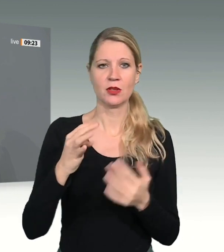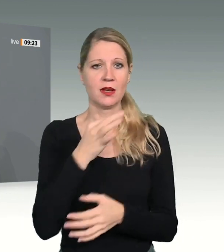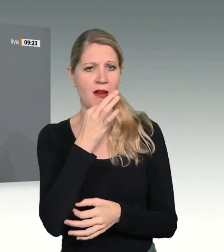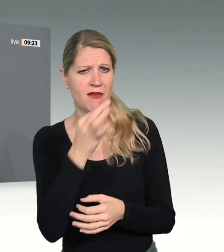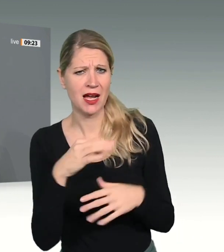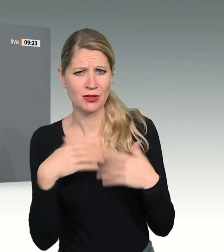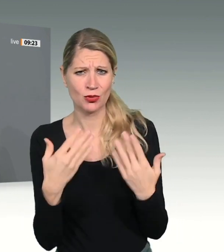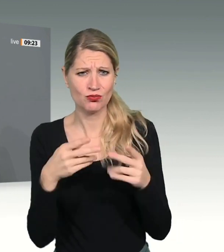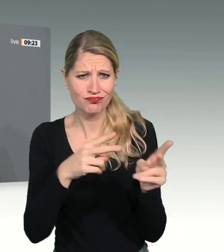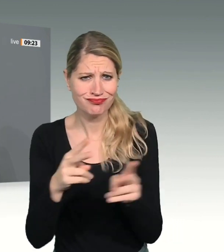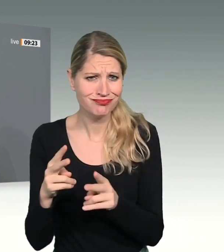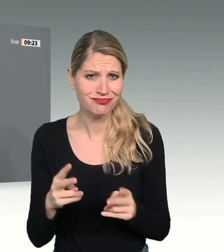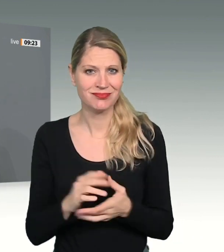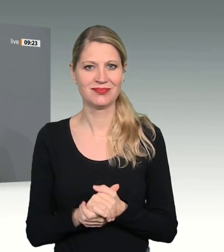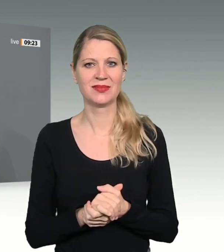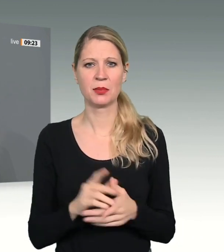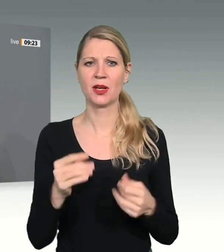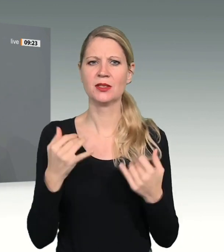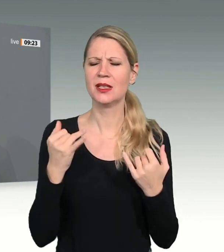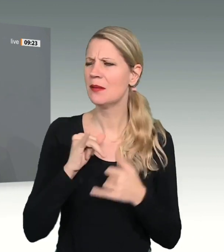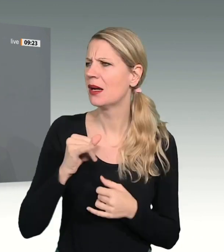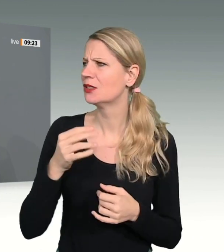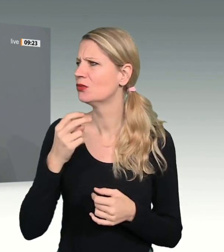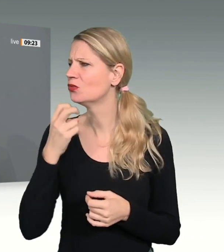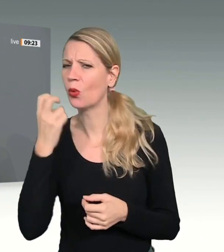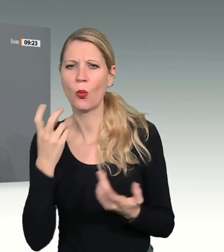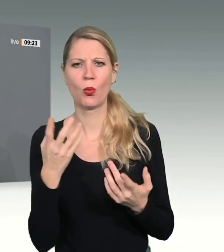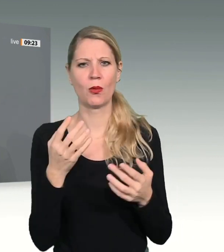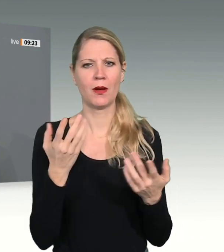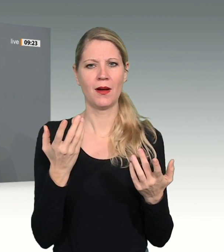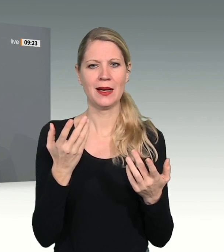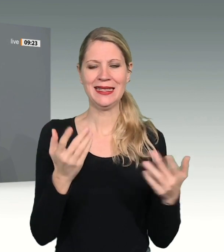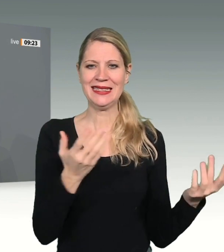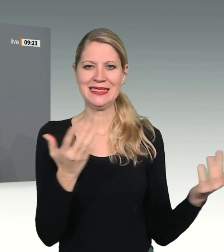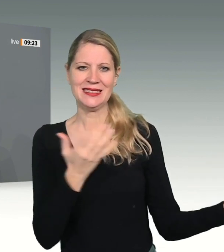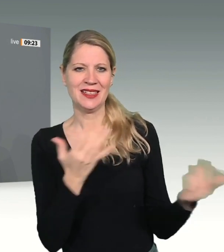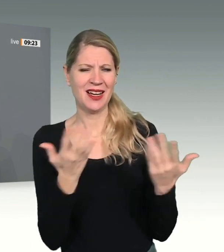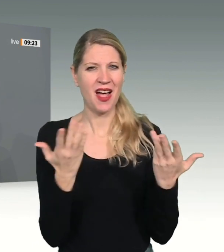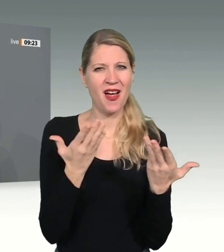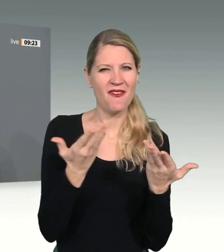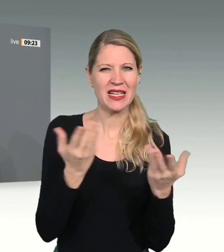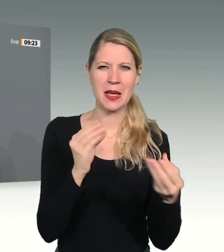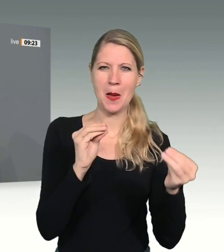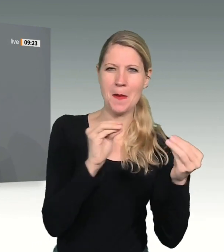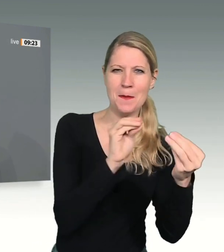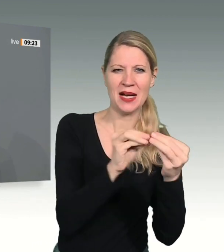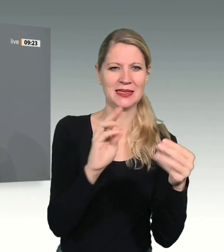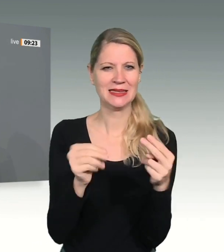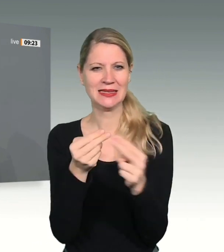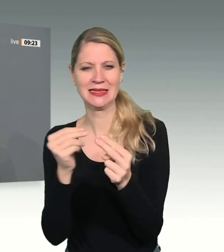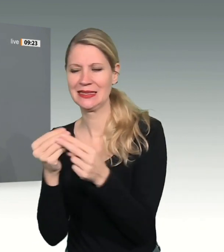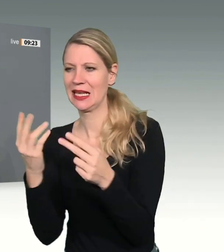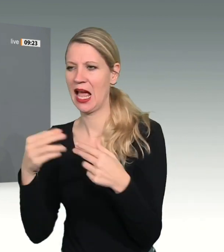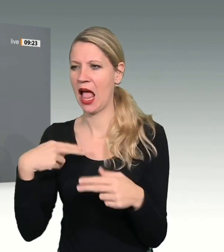Jedenfalls haben wir im Vergleich zu 1972, als für uns in Europa die Polarität des Ost-West